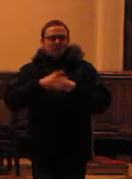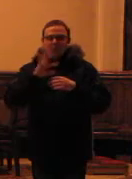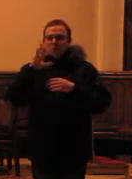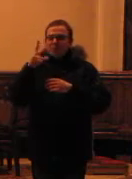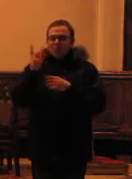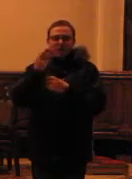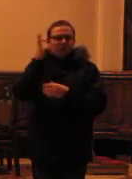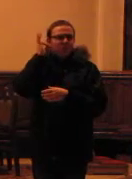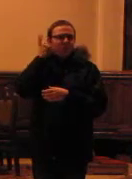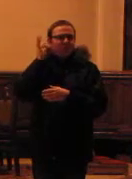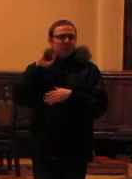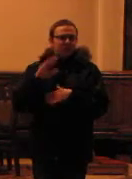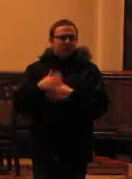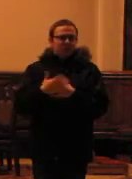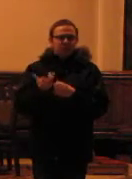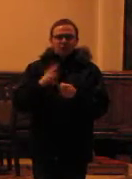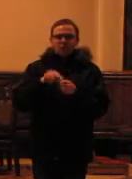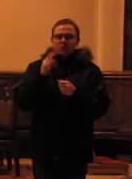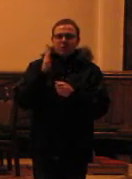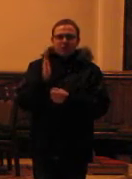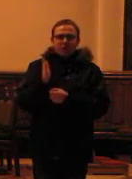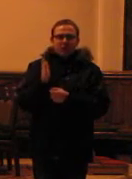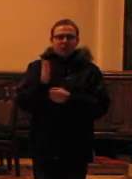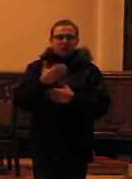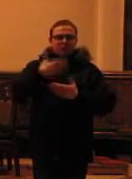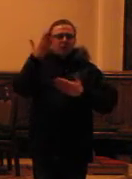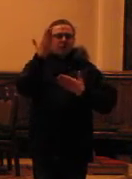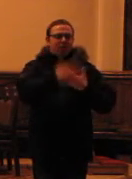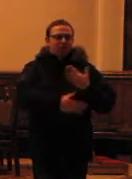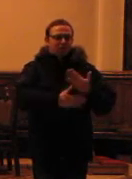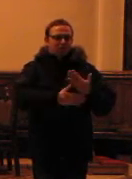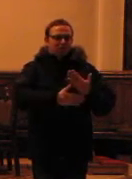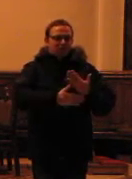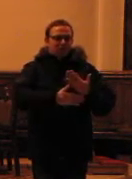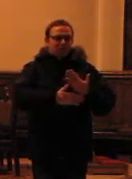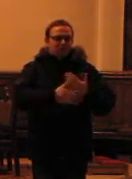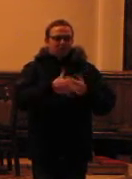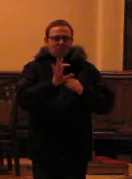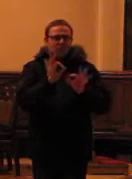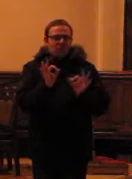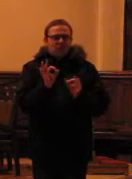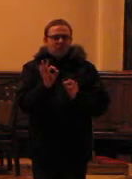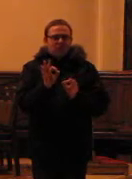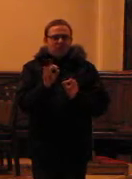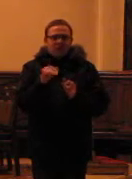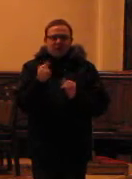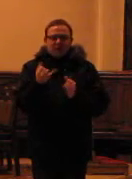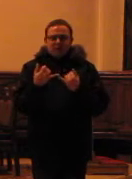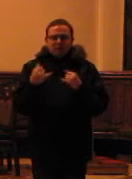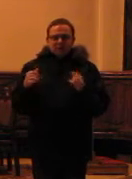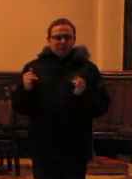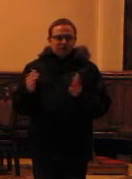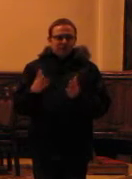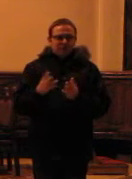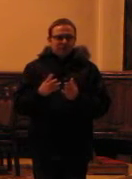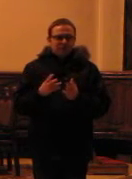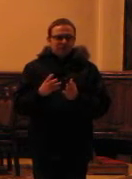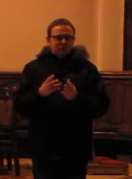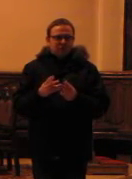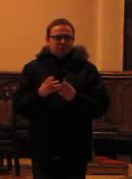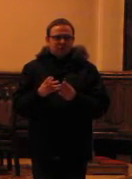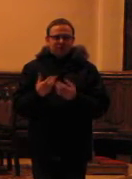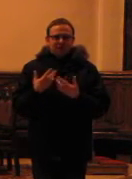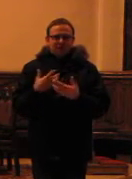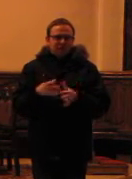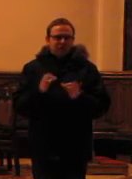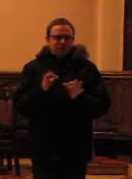kobietę, w którą będziemy do końca po prostu inaczej. Tutaj nawet nie chce się wybrać,